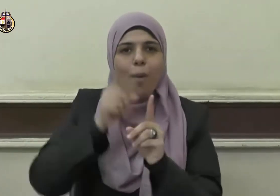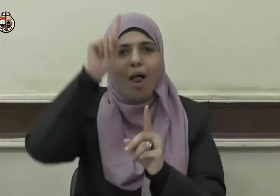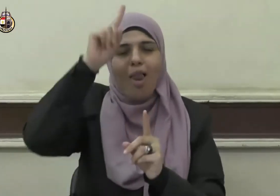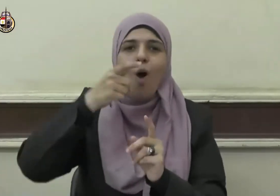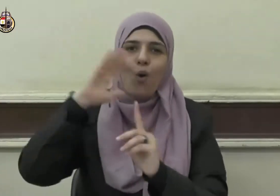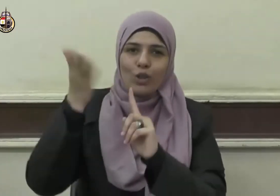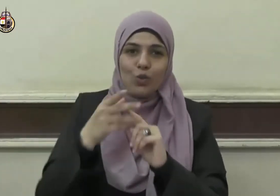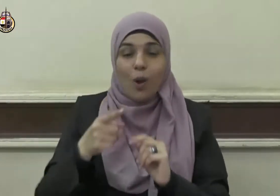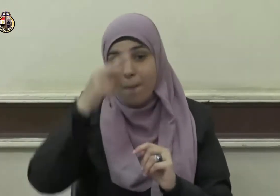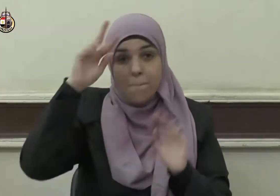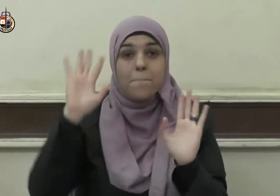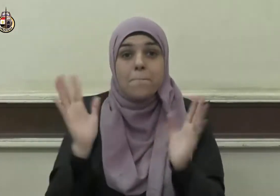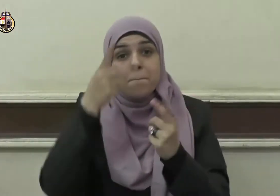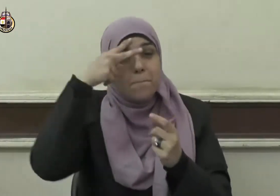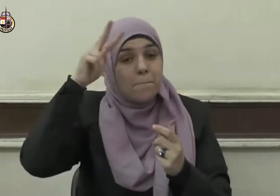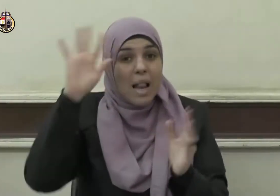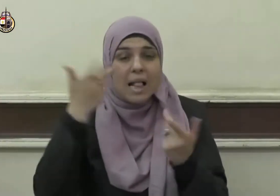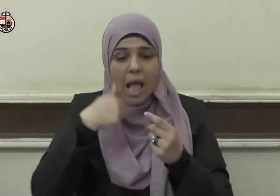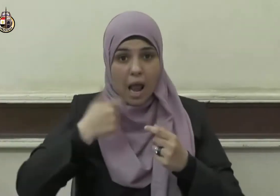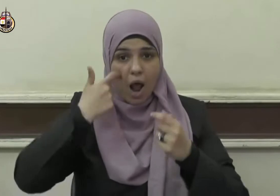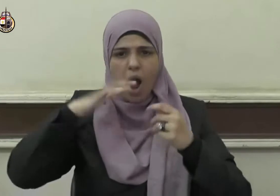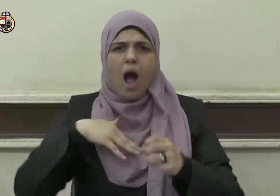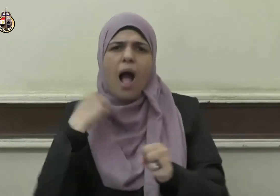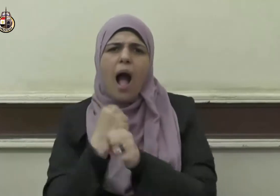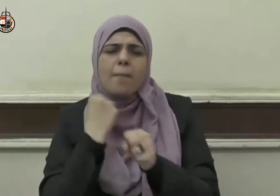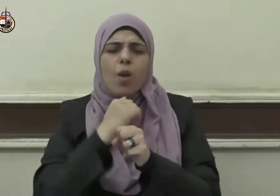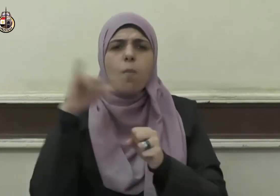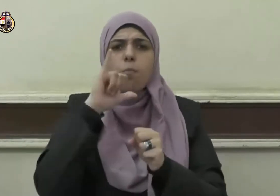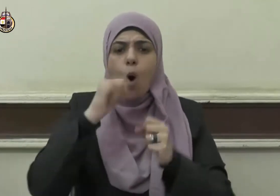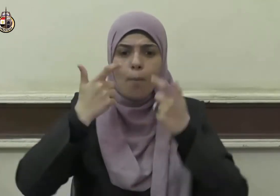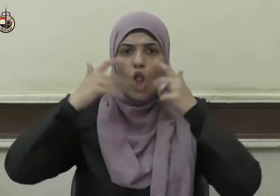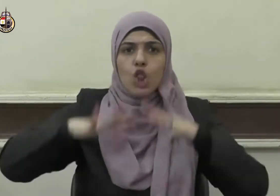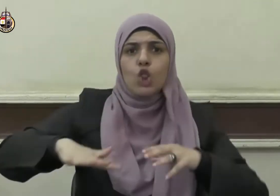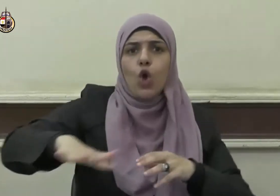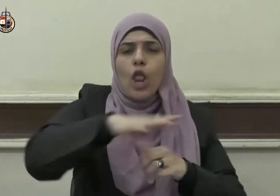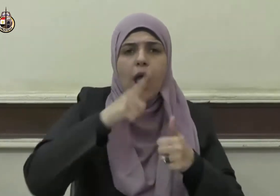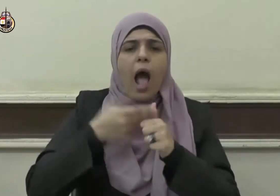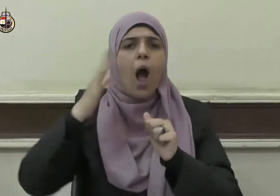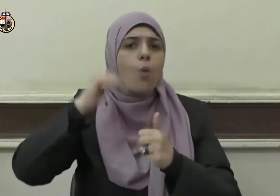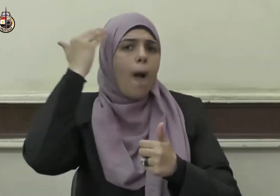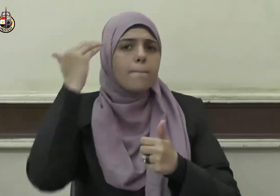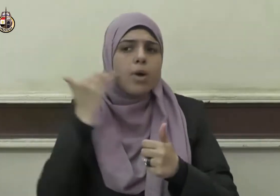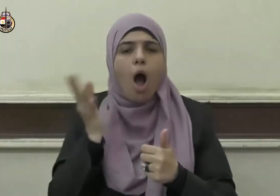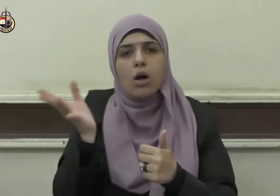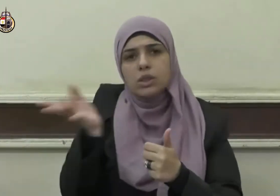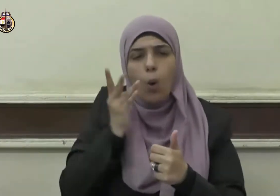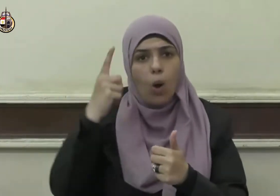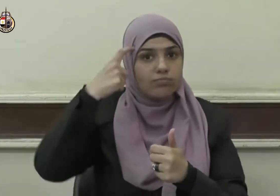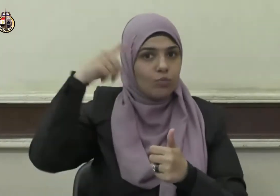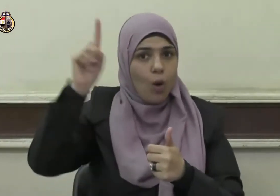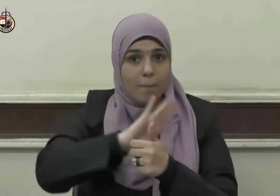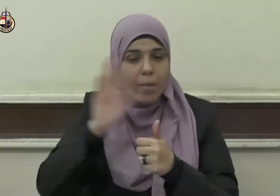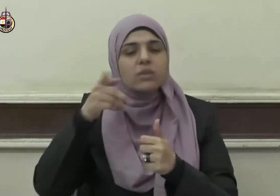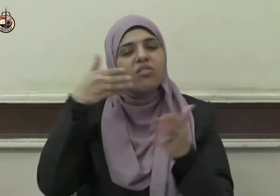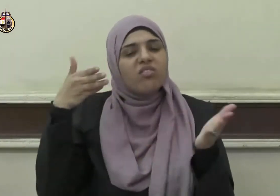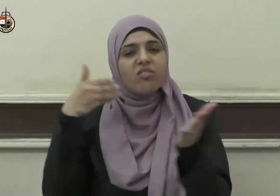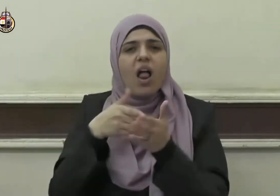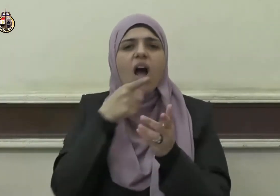كانت هجرته لدنيا يصيبها أو المرأة يتزودها فهجرته إلى ما